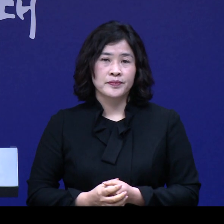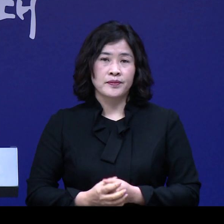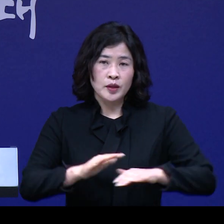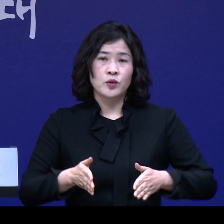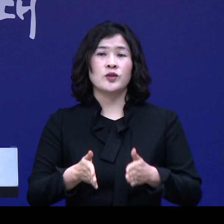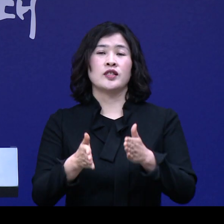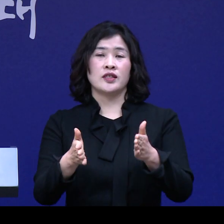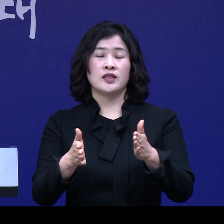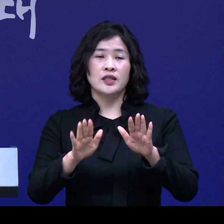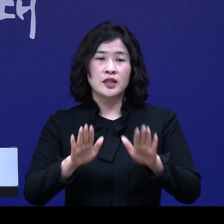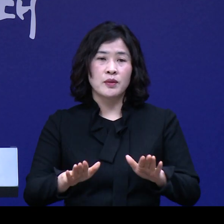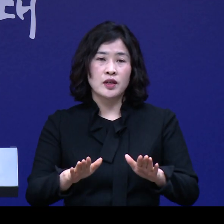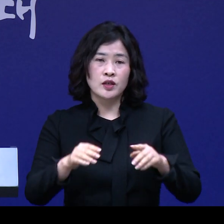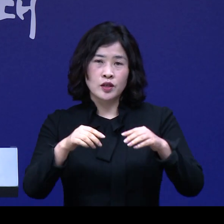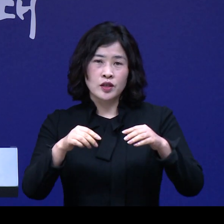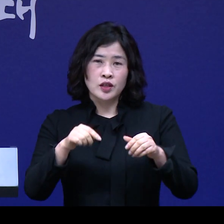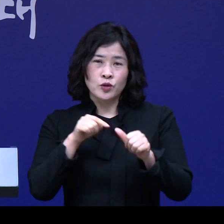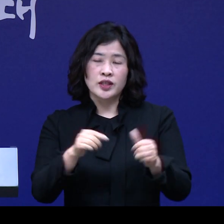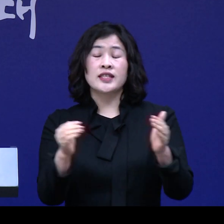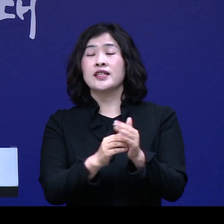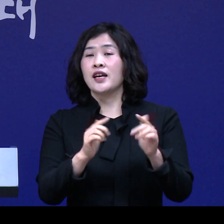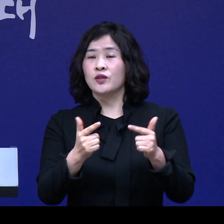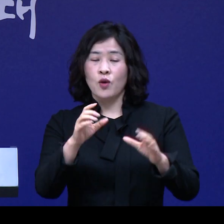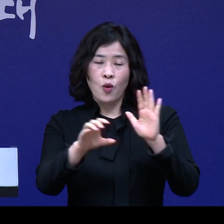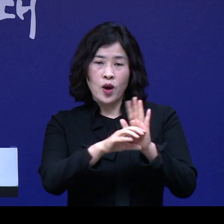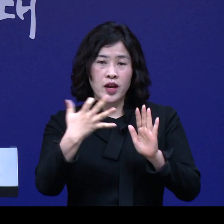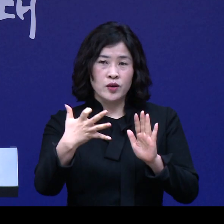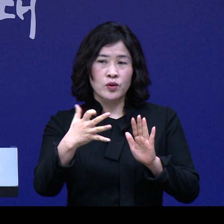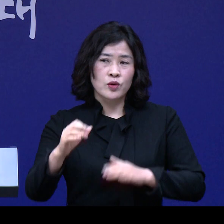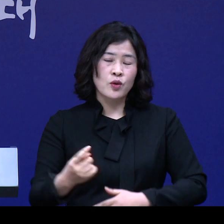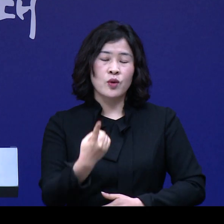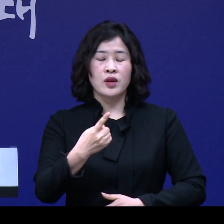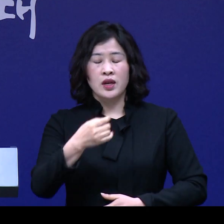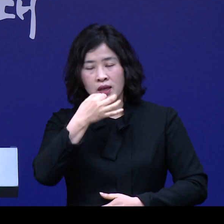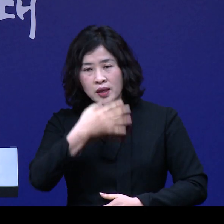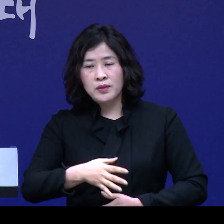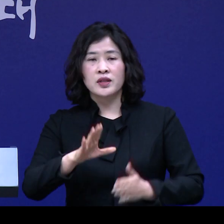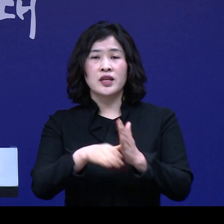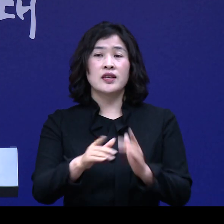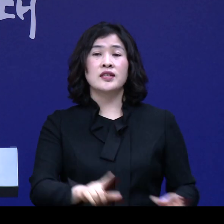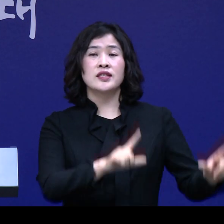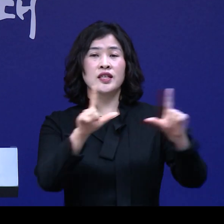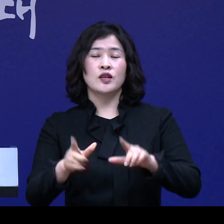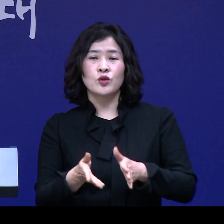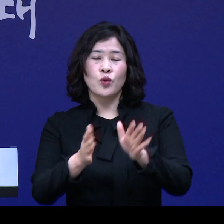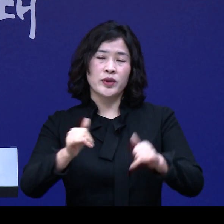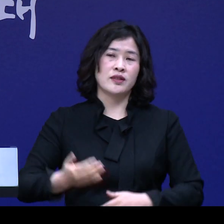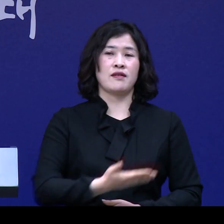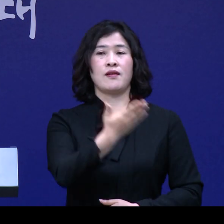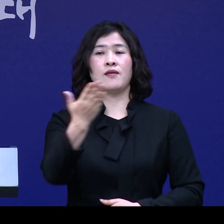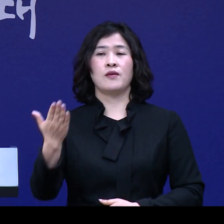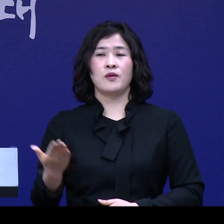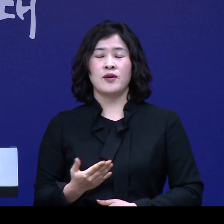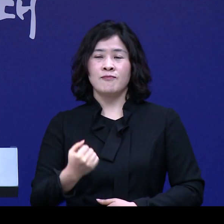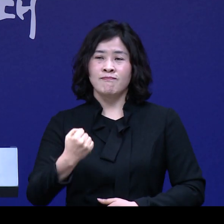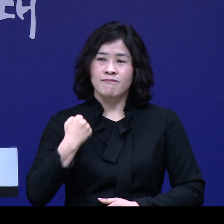우리 도의회수는 이번 조치에 그치지 않고 코로나19로 힘든 시기를 보내고 계시는 도민 여러분의